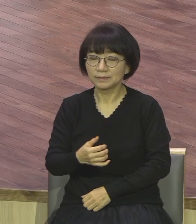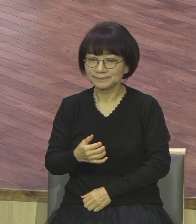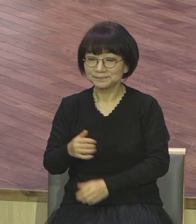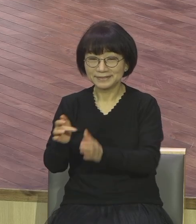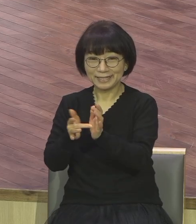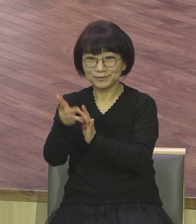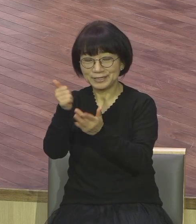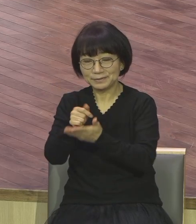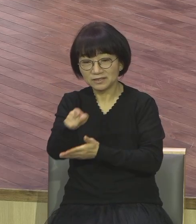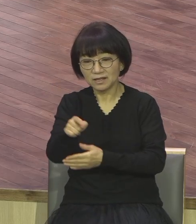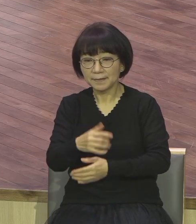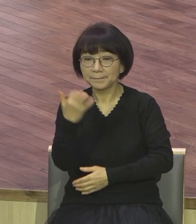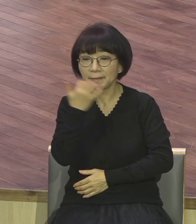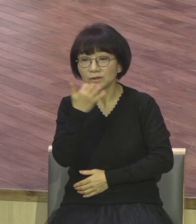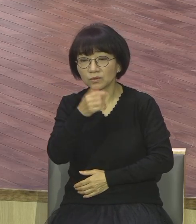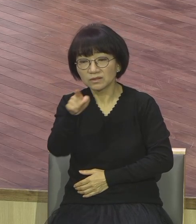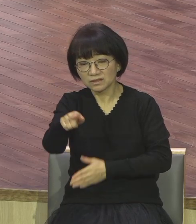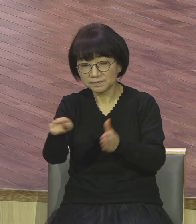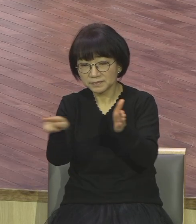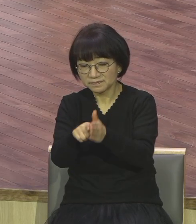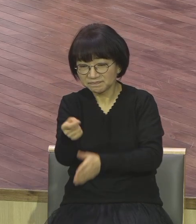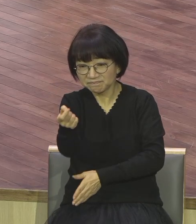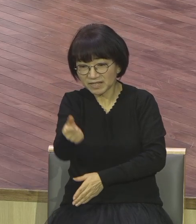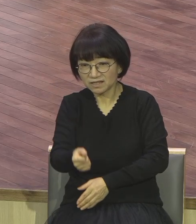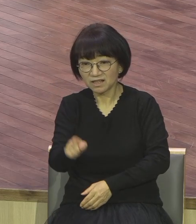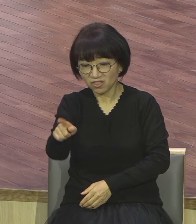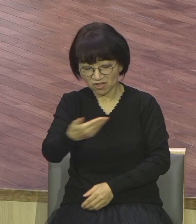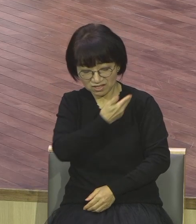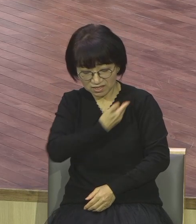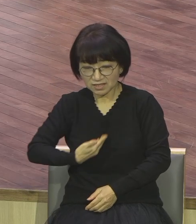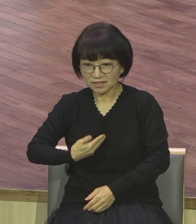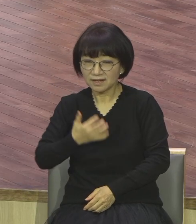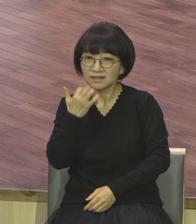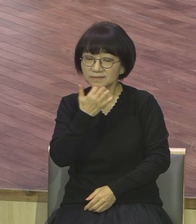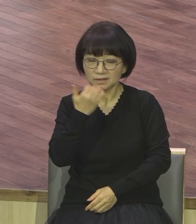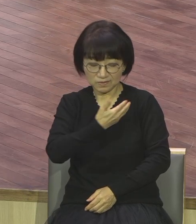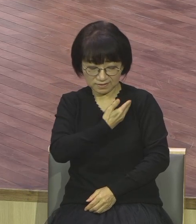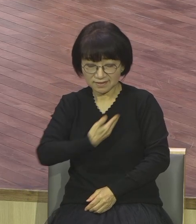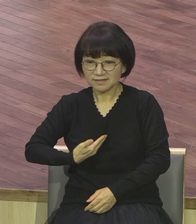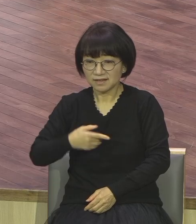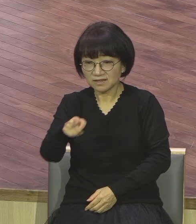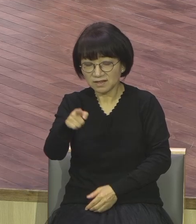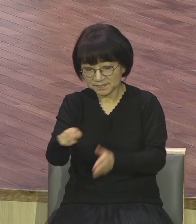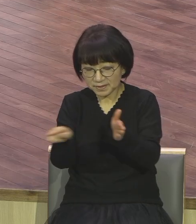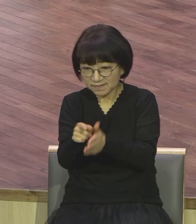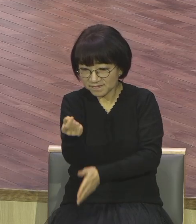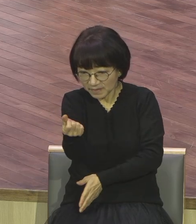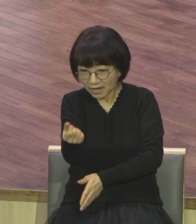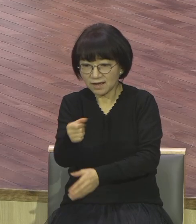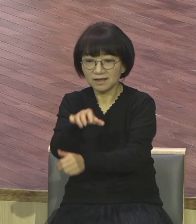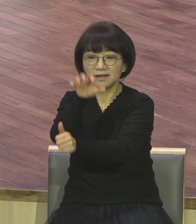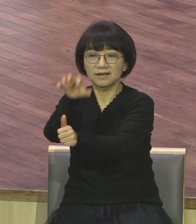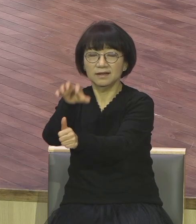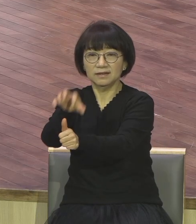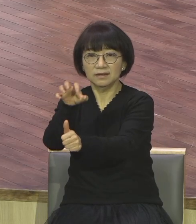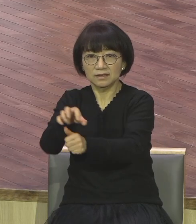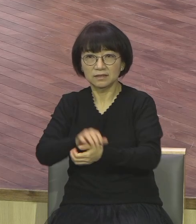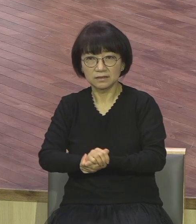왜 의심하냐. 제자인데 이건 이방인이고 제자인데 이방인은 믿음이 크고 제자의 믿음이 적어.